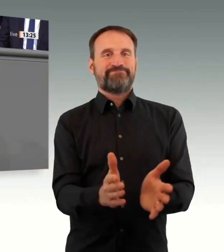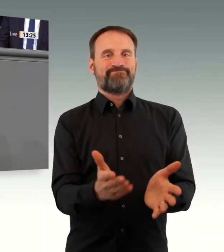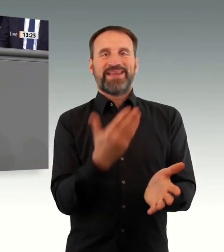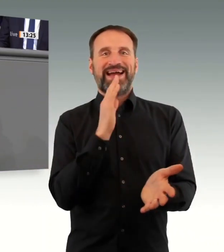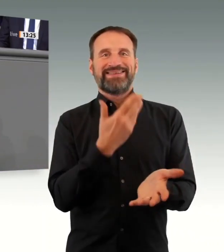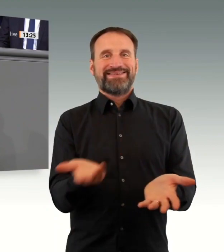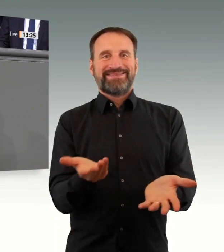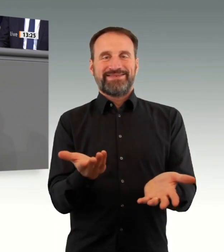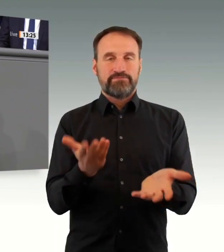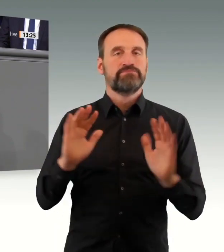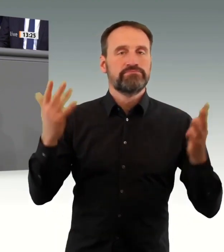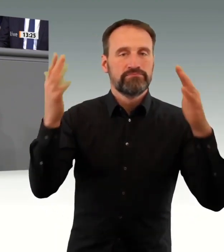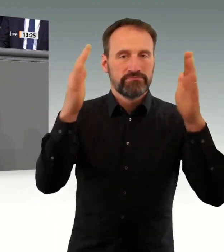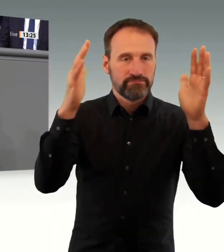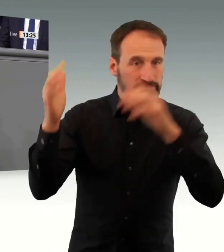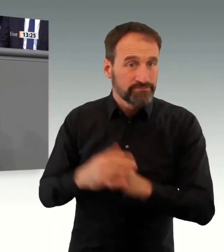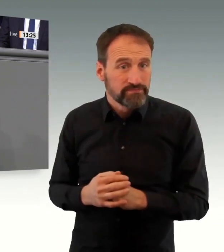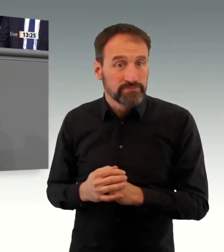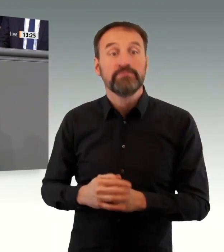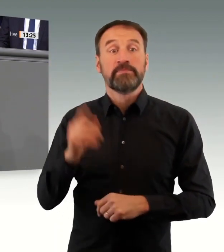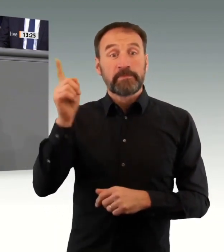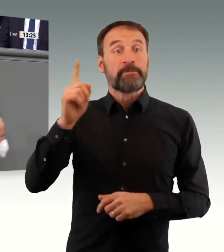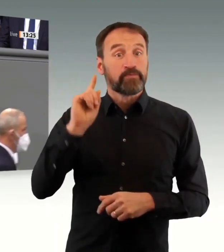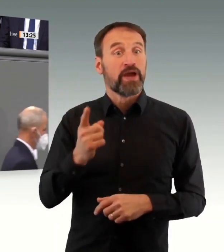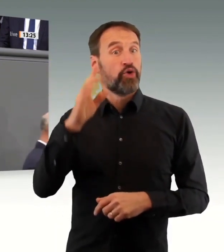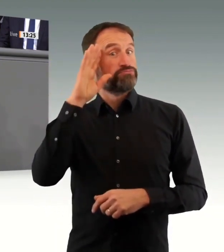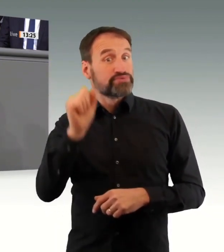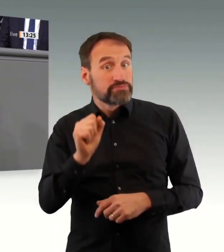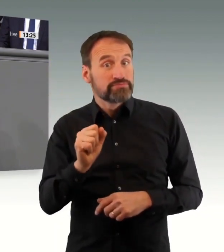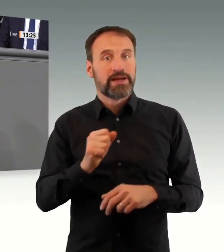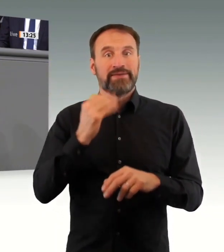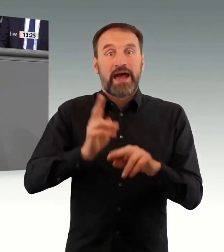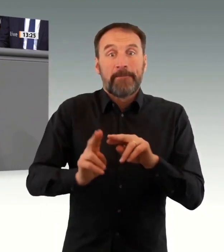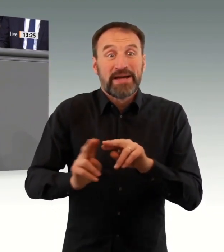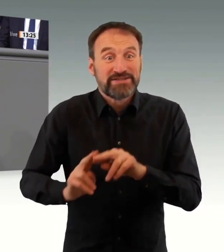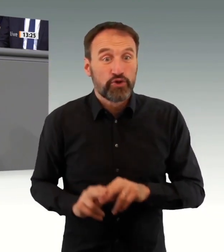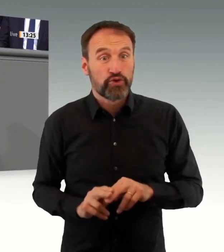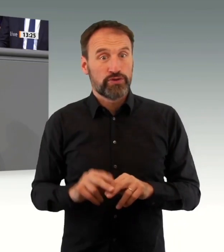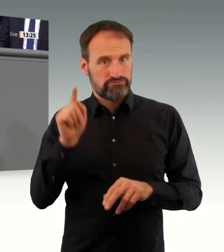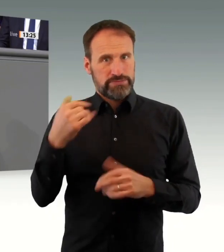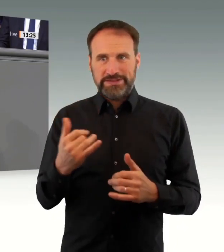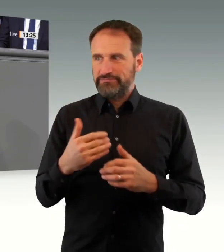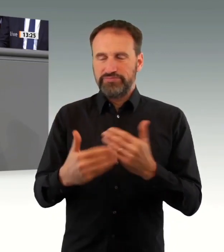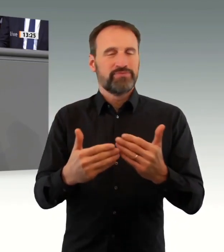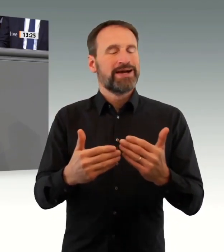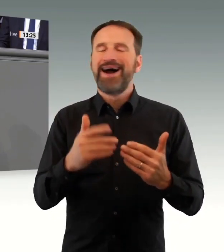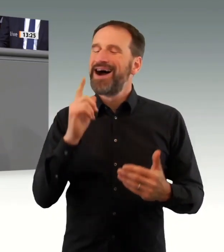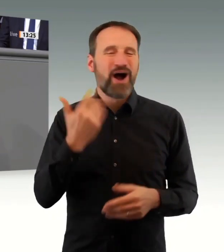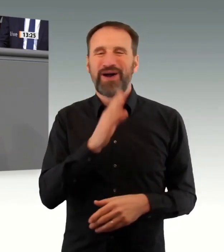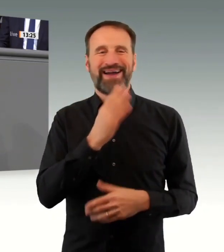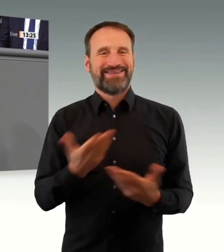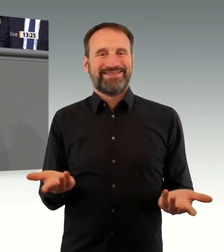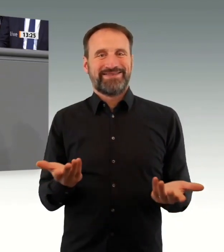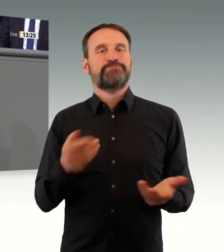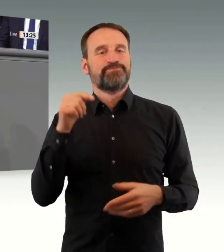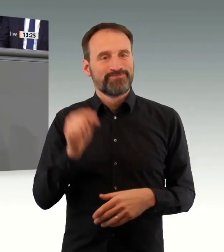so gestalten können, dass wir effektiv die Pandemie bekämpfen können. Insofern mache ich Ihnen persönlich auch gar keinen Vorwurf, dass Sie Fehler